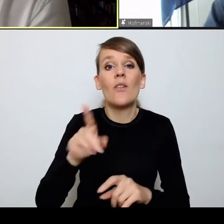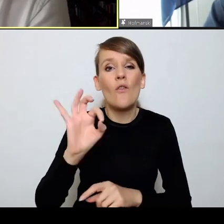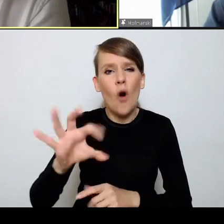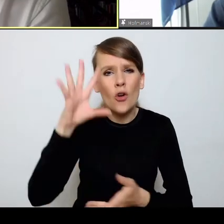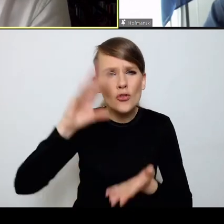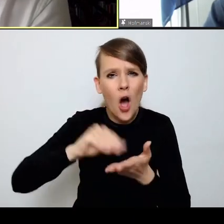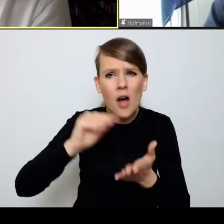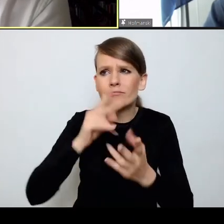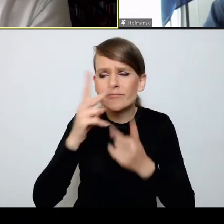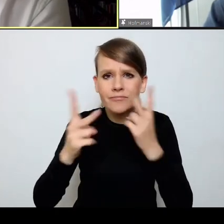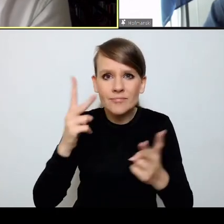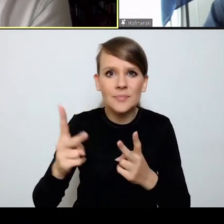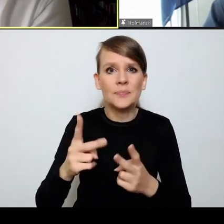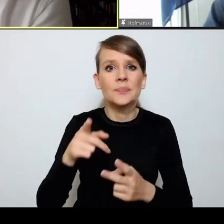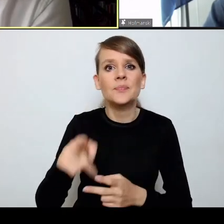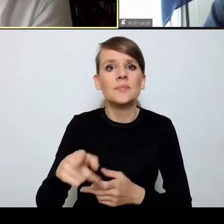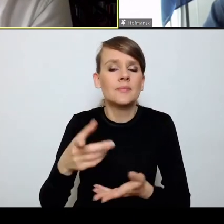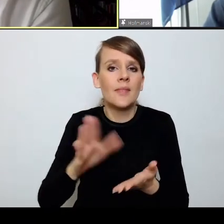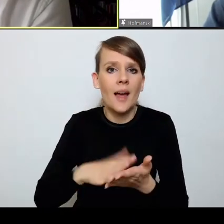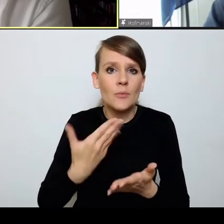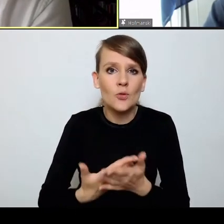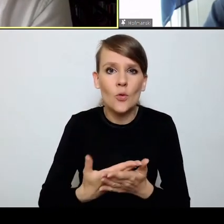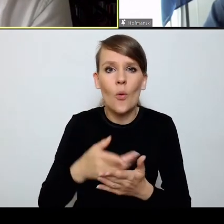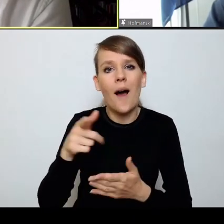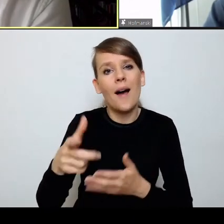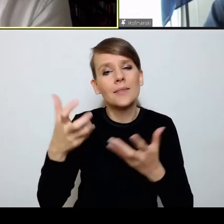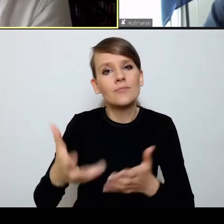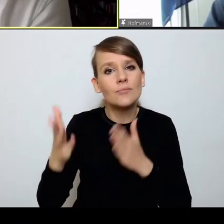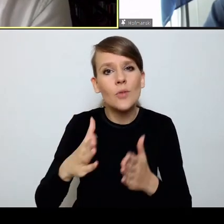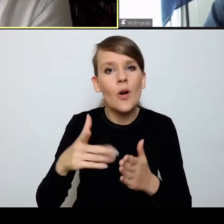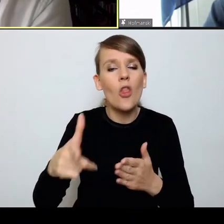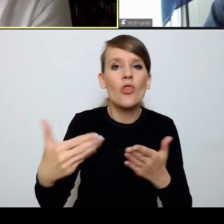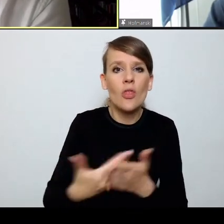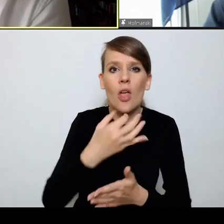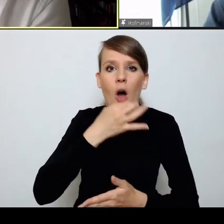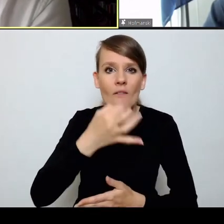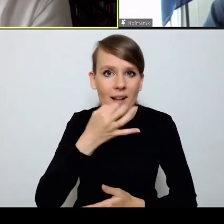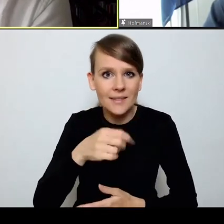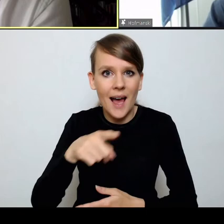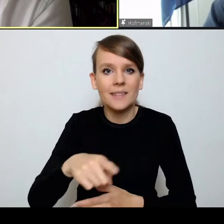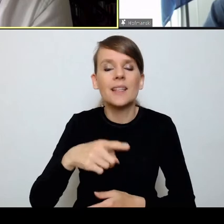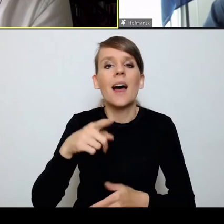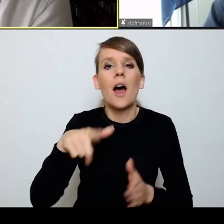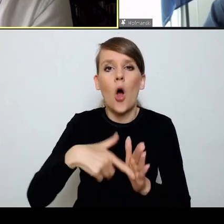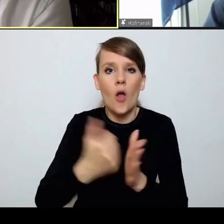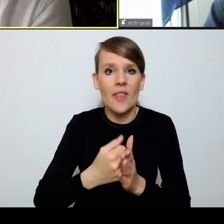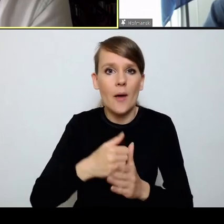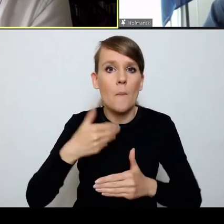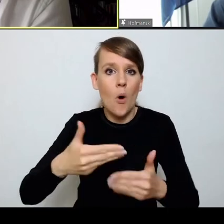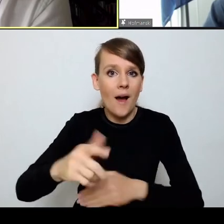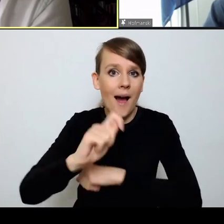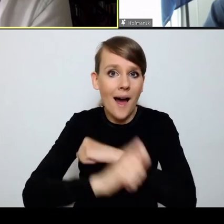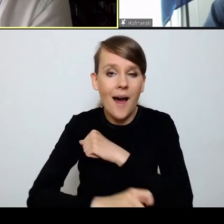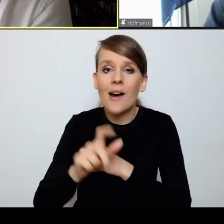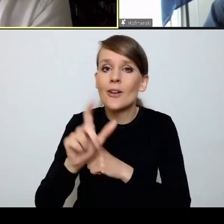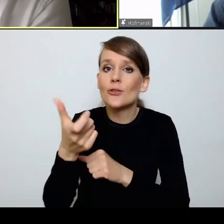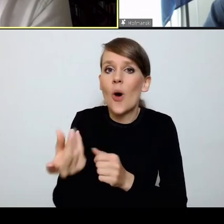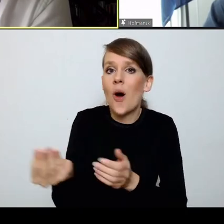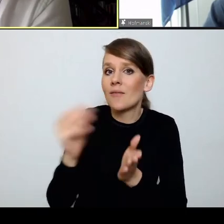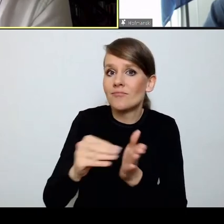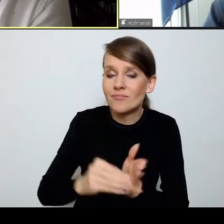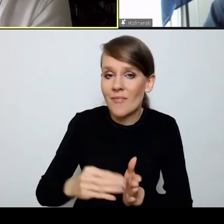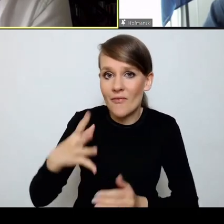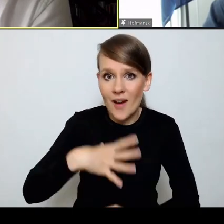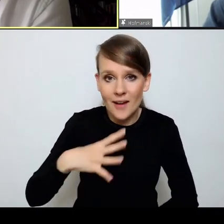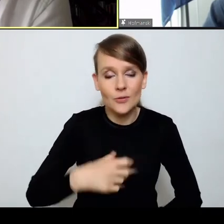jakby na przykład miał pisać kolejną nowelizację kodeksu postępowania karnego, to co by w tej nowelizacji uwzględnił. Tu jeszcze trzeba